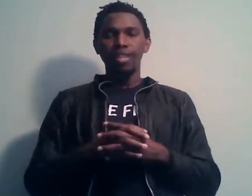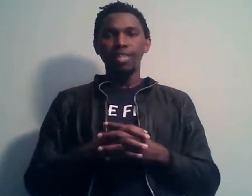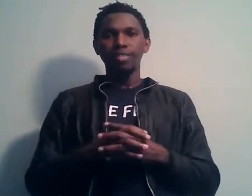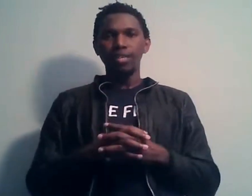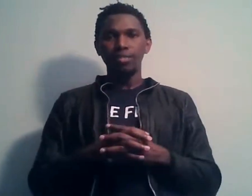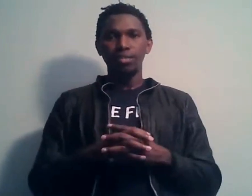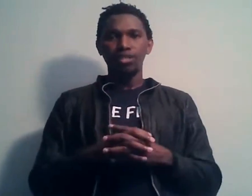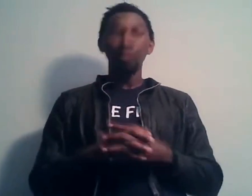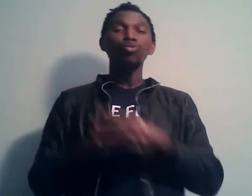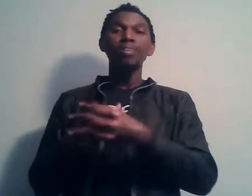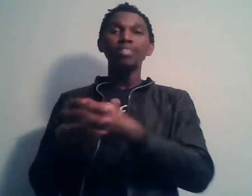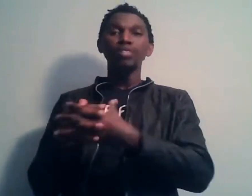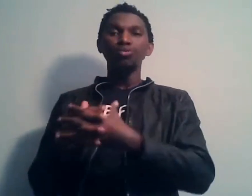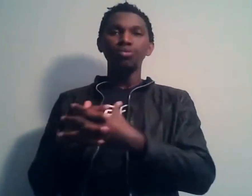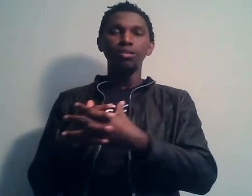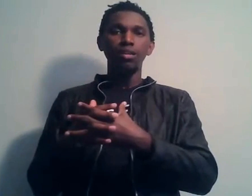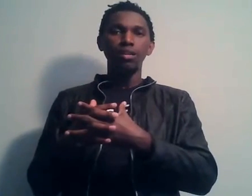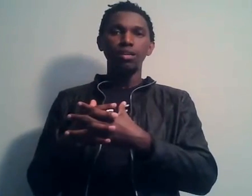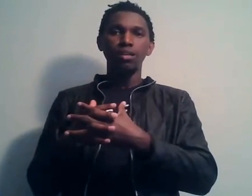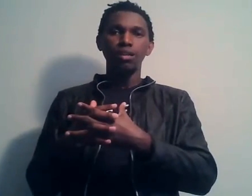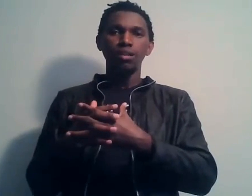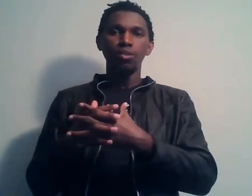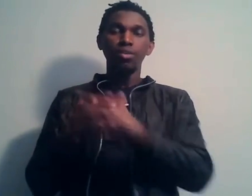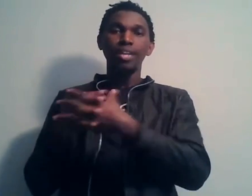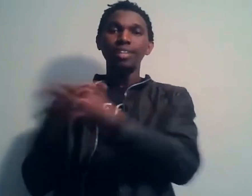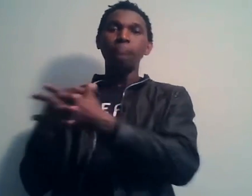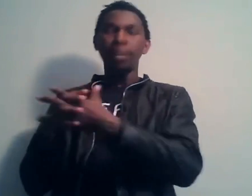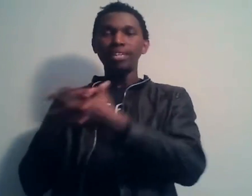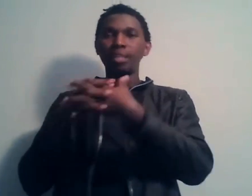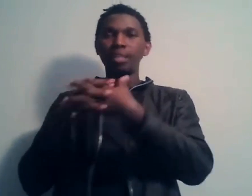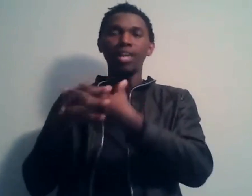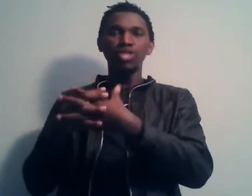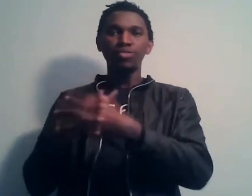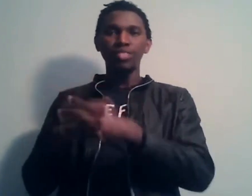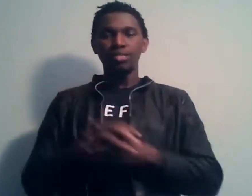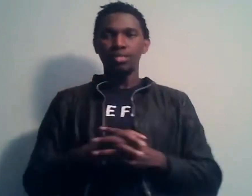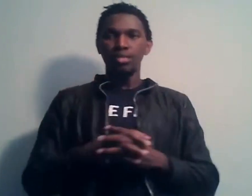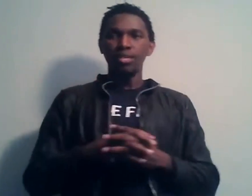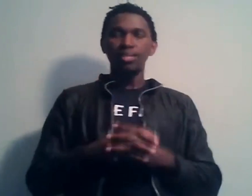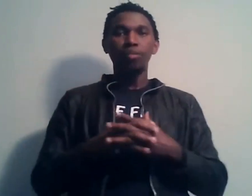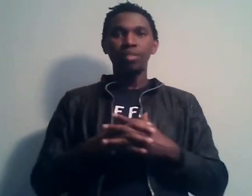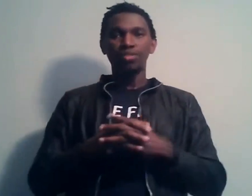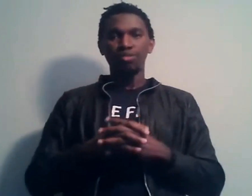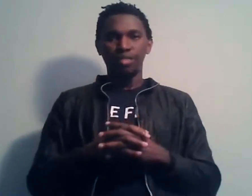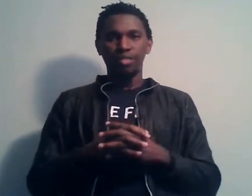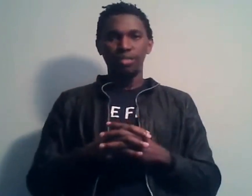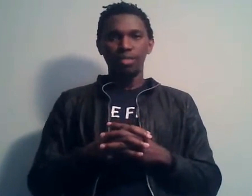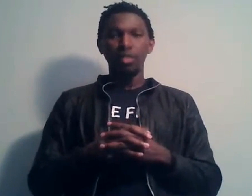exercent dans le domaine d'études auquel il'a pas achevé sa formation en fait ?